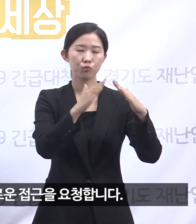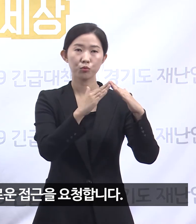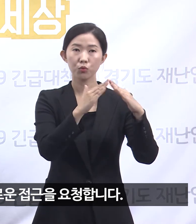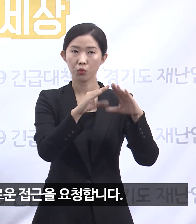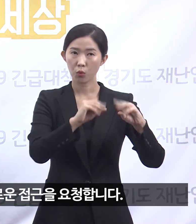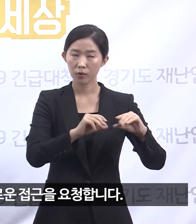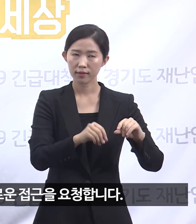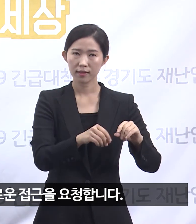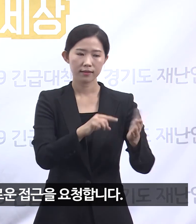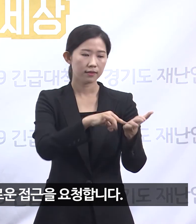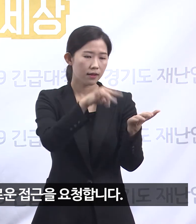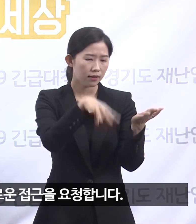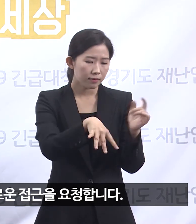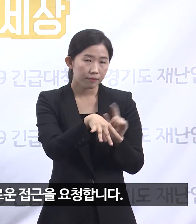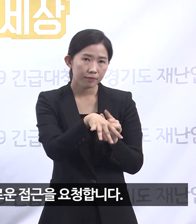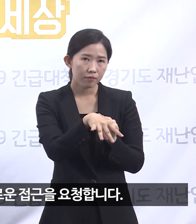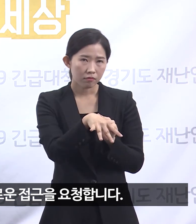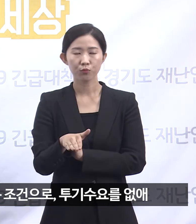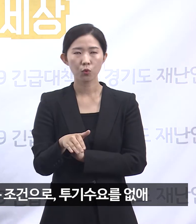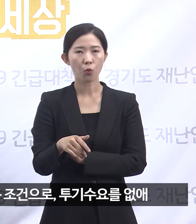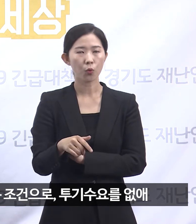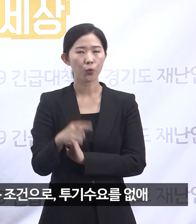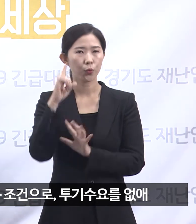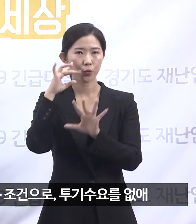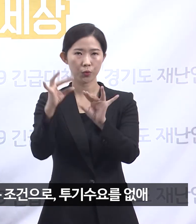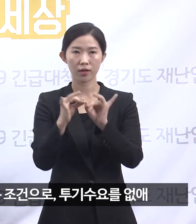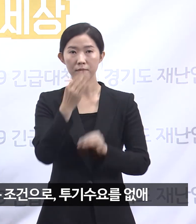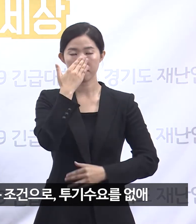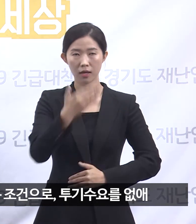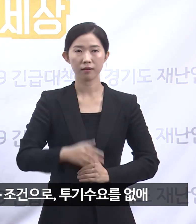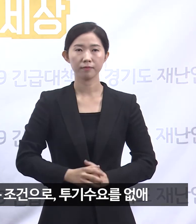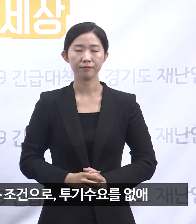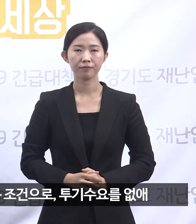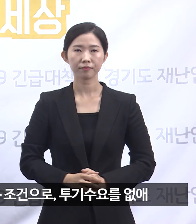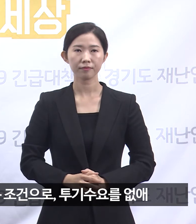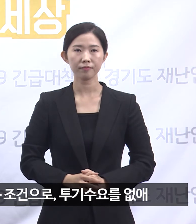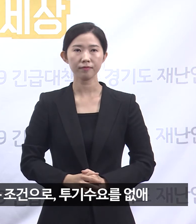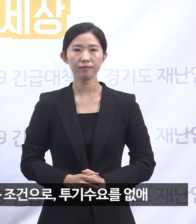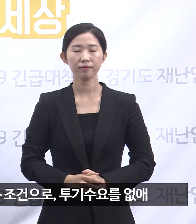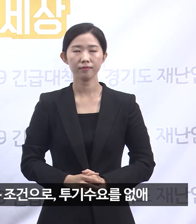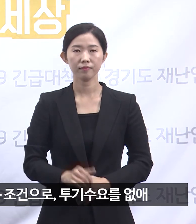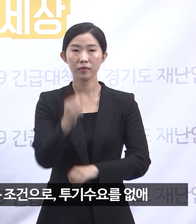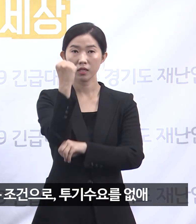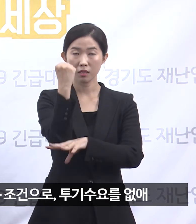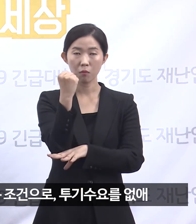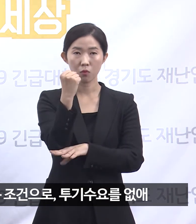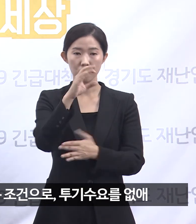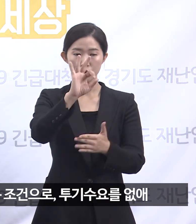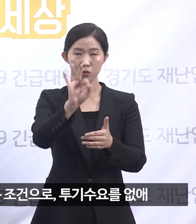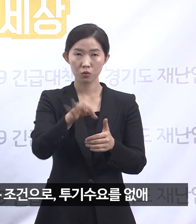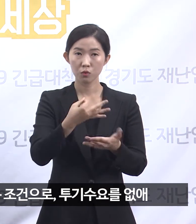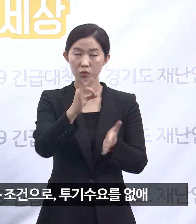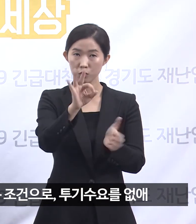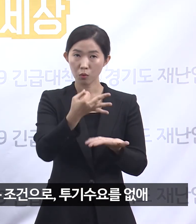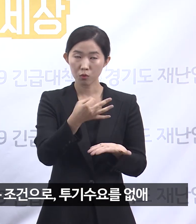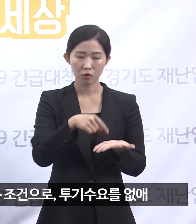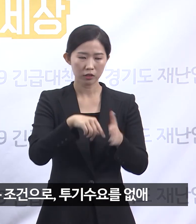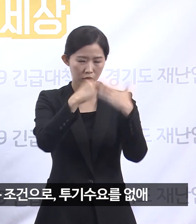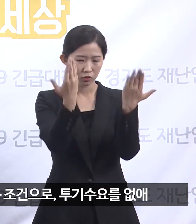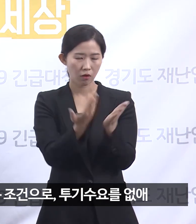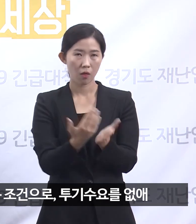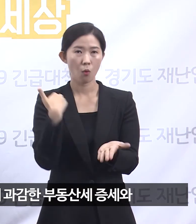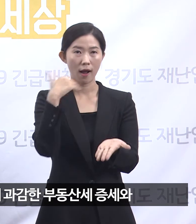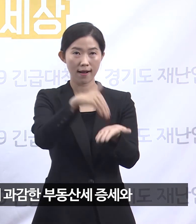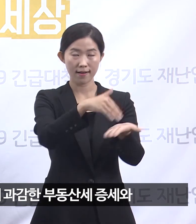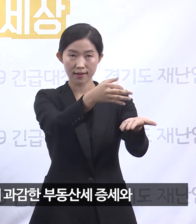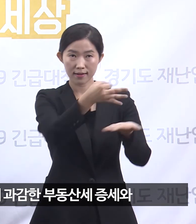새로운 접근을 요청드립니다. 증세분을 기본소득으로 전액 환급하는 조건으로 투기수요를